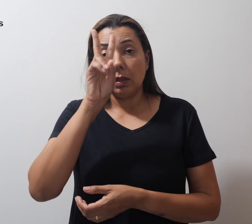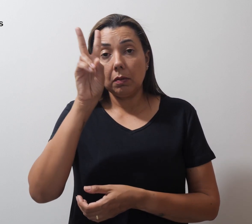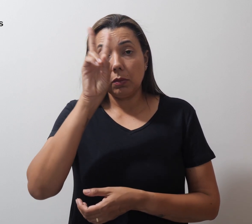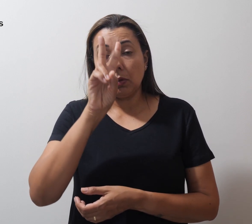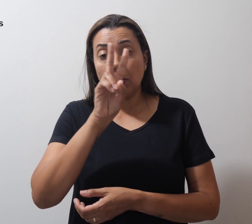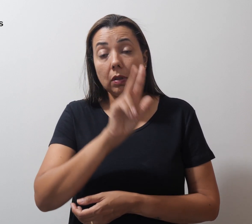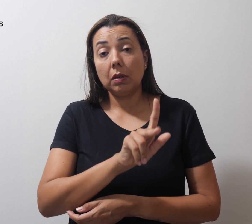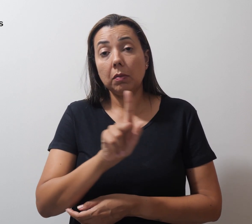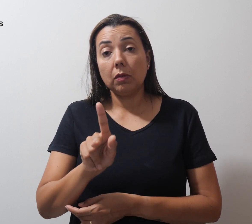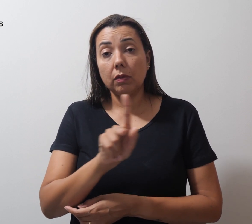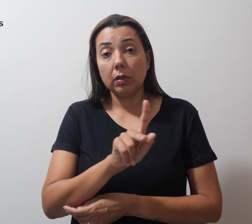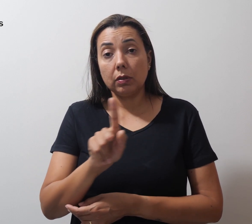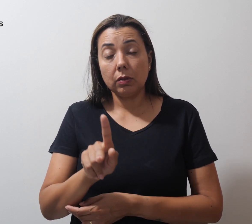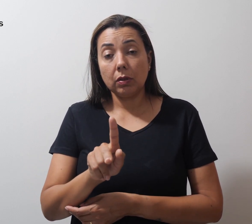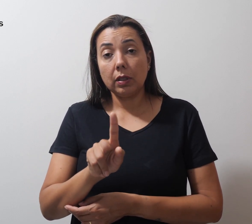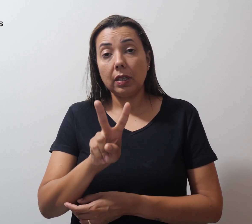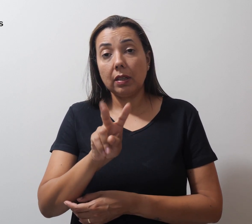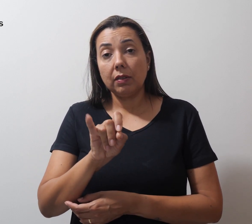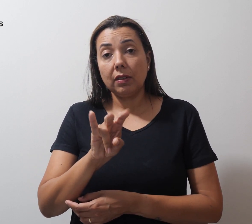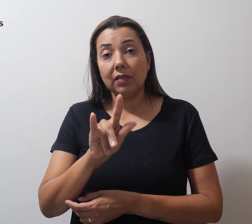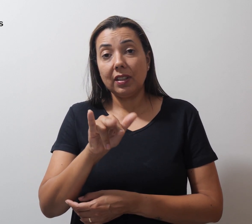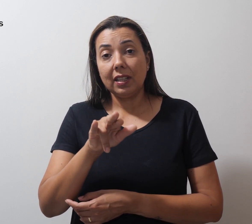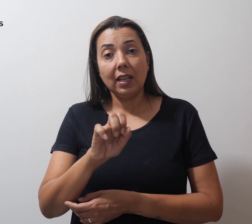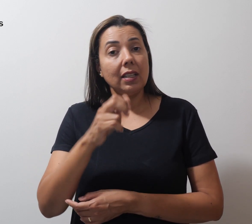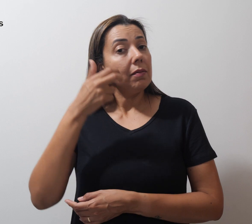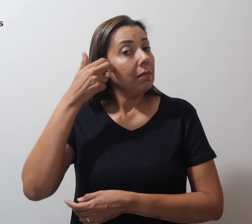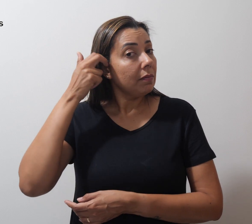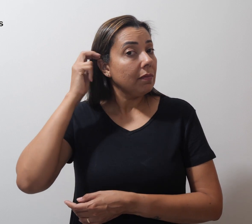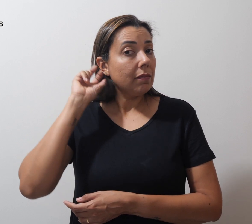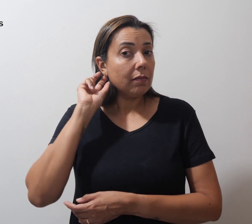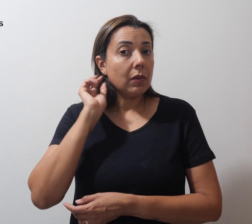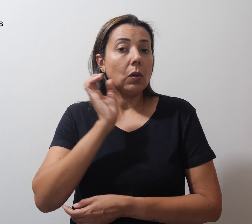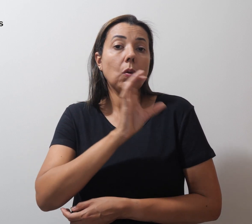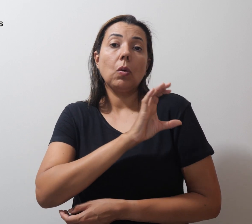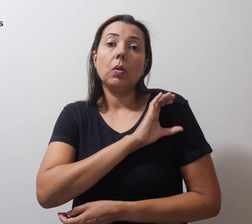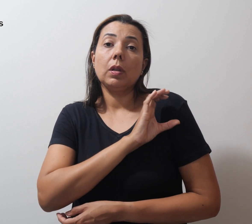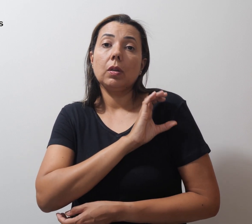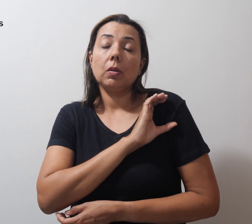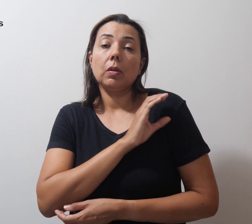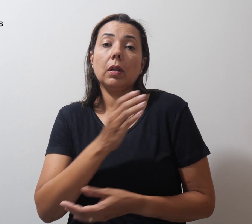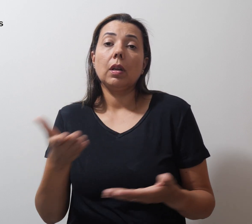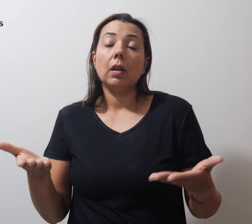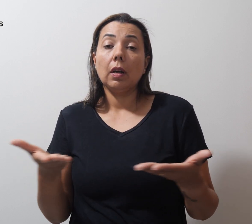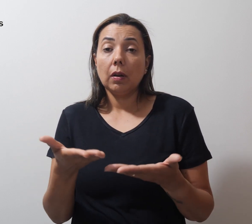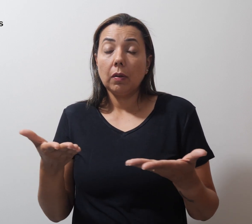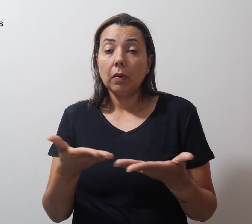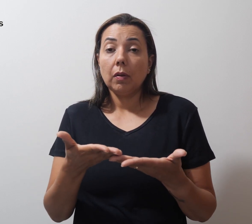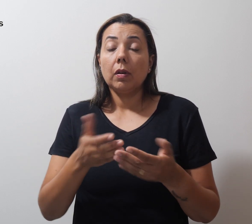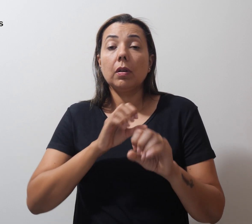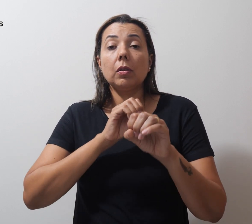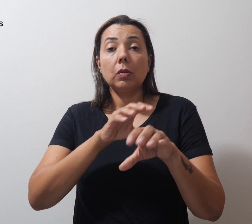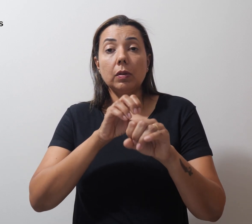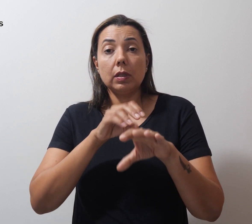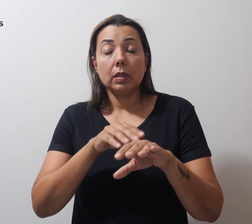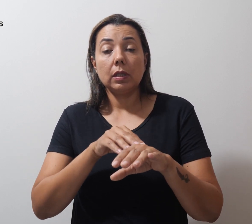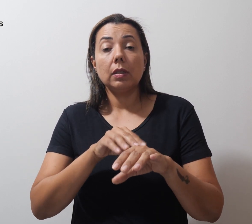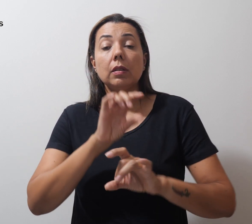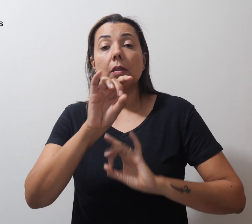professora Viviane Lucas, coordenadora intermediária da Educação Especial do